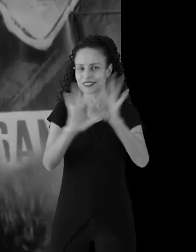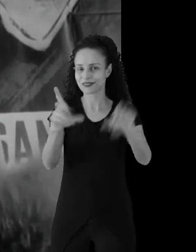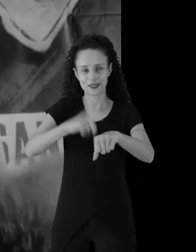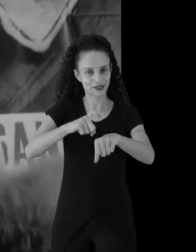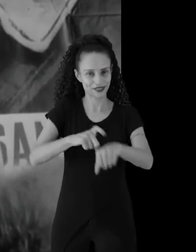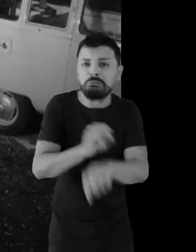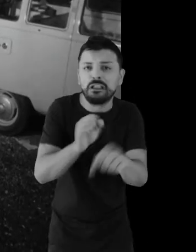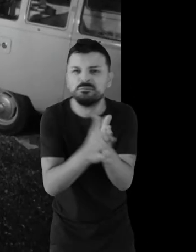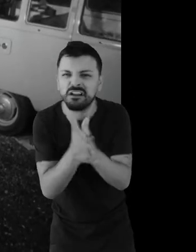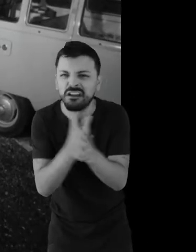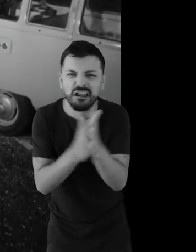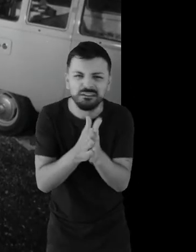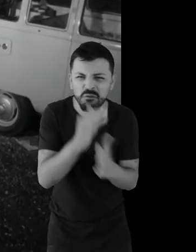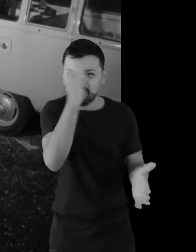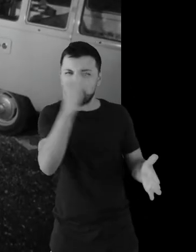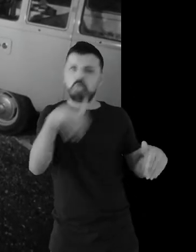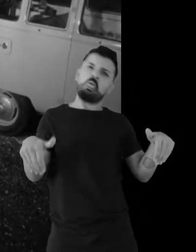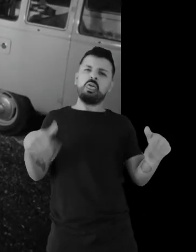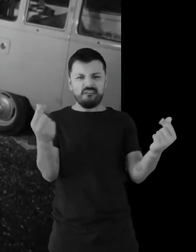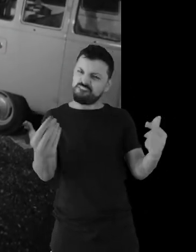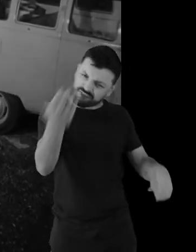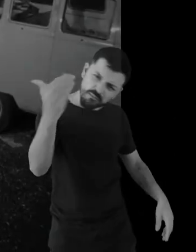quiser. O eu tô esperando? Tá marcando bobeira, Tarzão! Vamos lá!